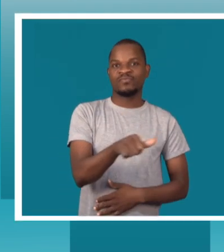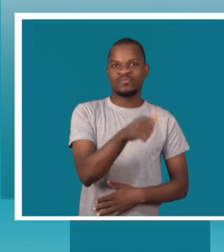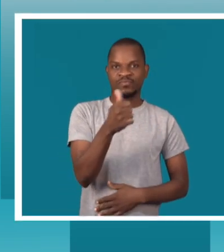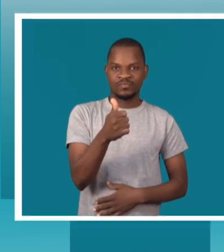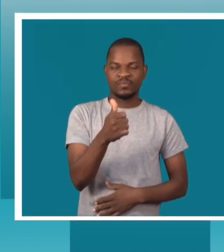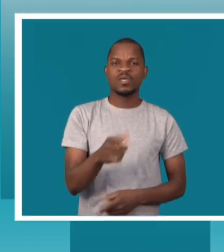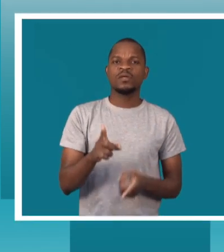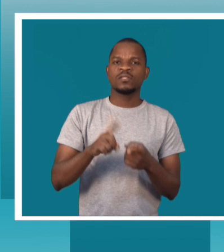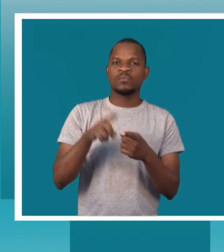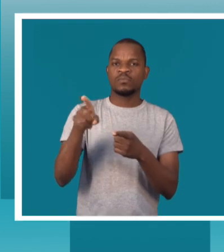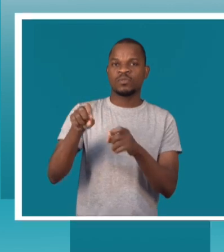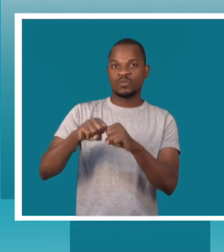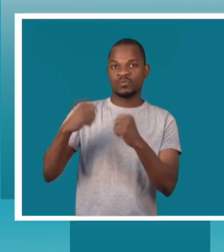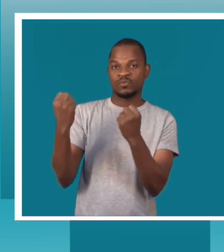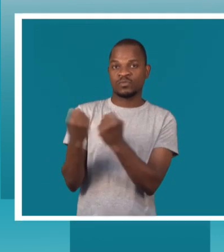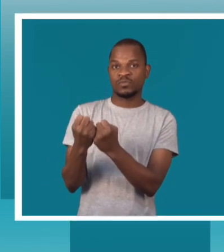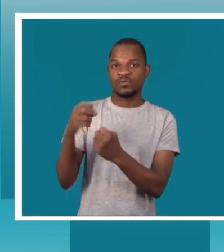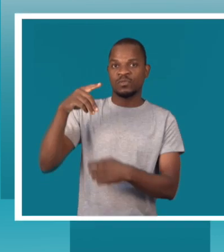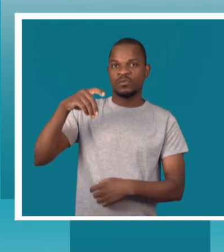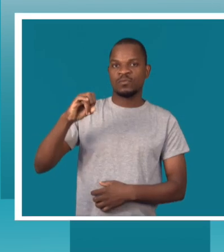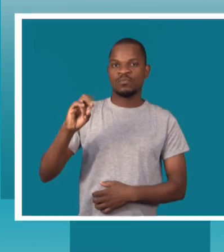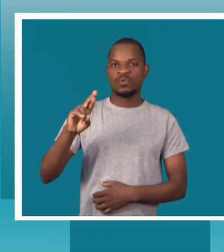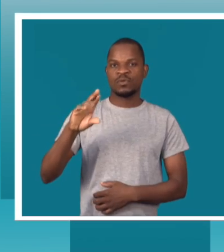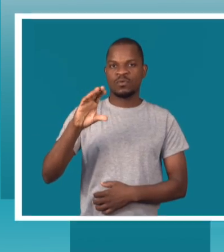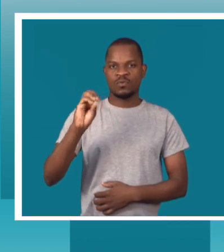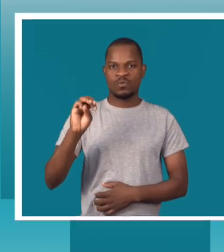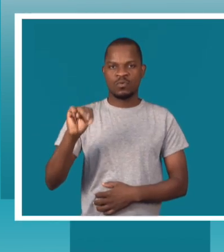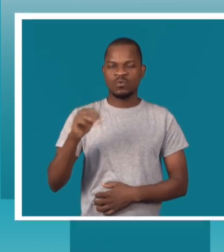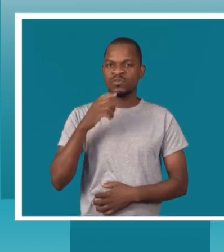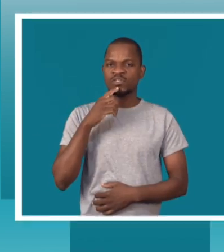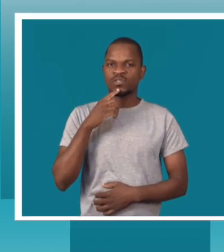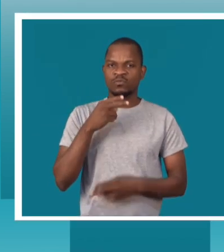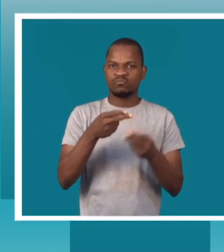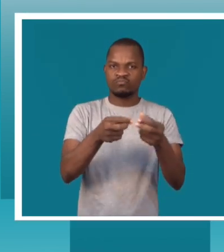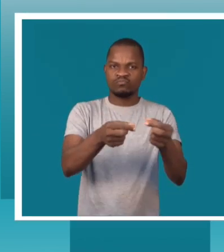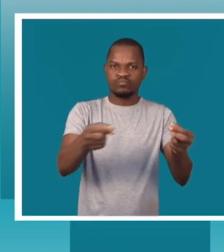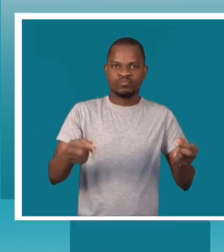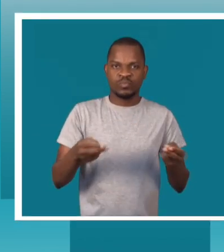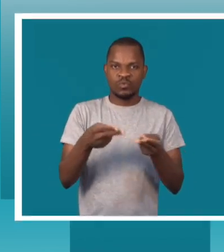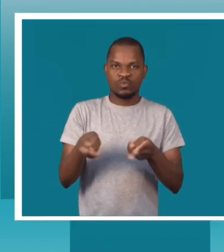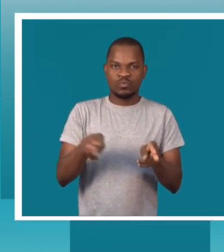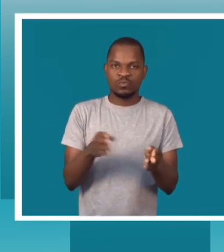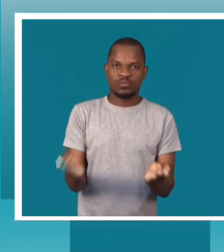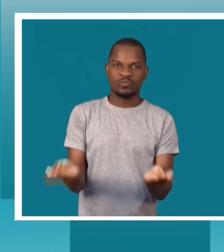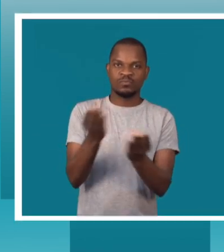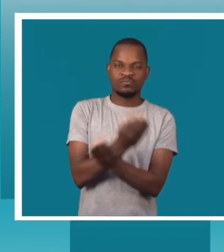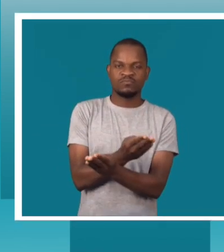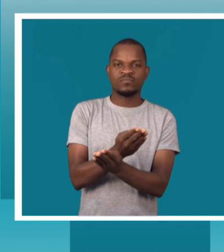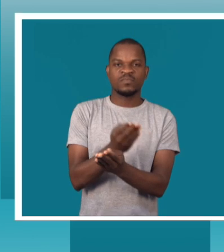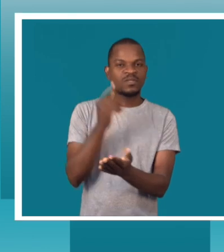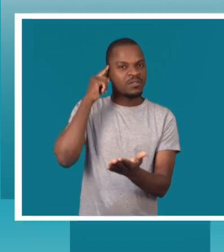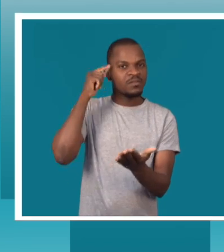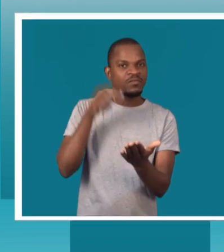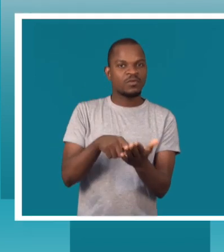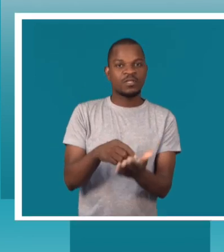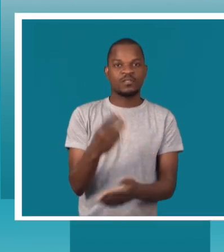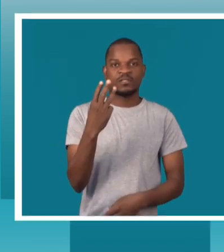forma. Para o PIRCOM, os memorandos representam uma mais-valia, pois permitirão promover, junto com as três